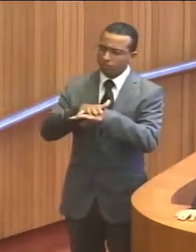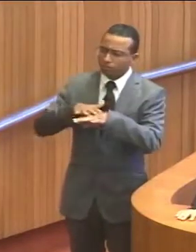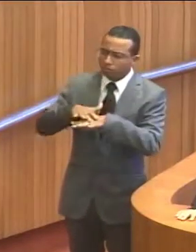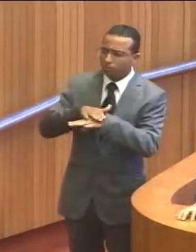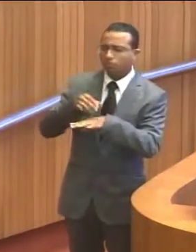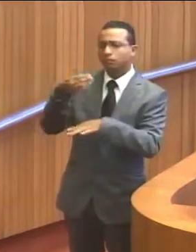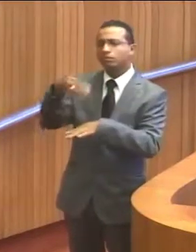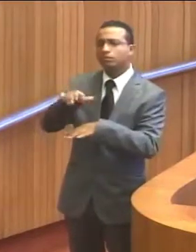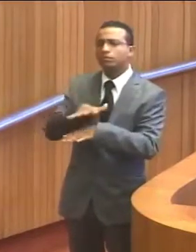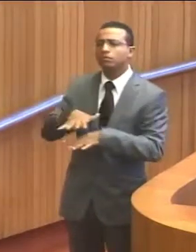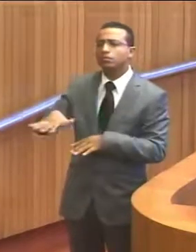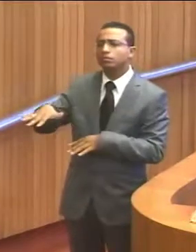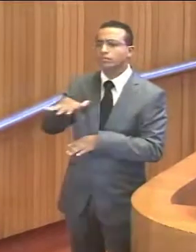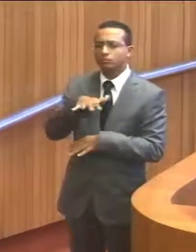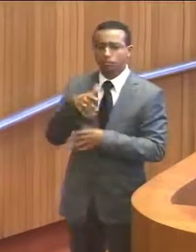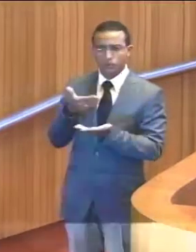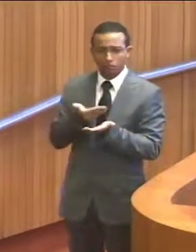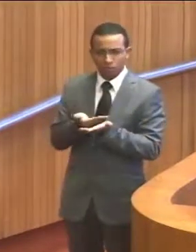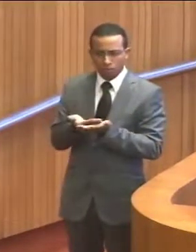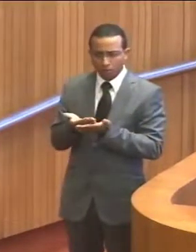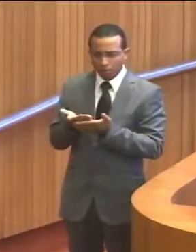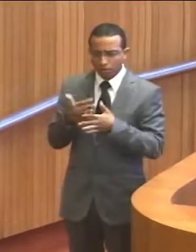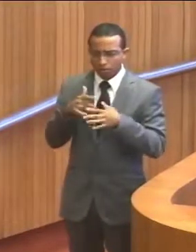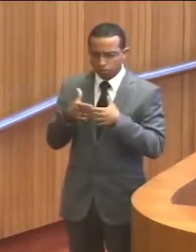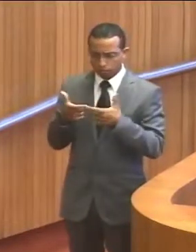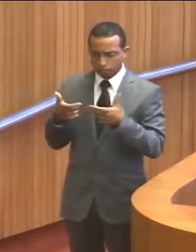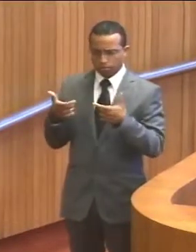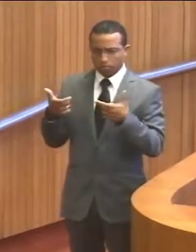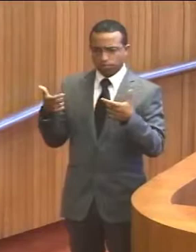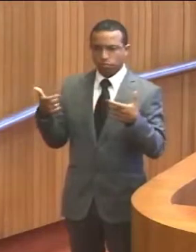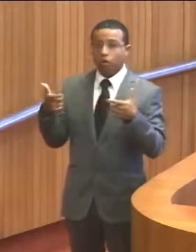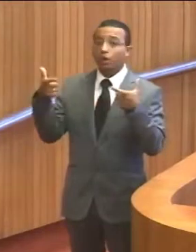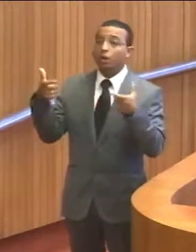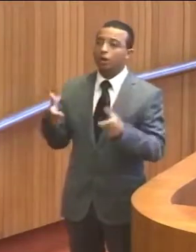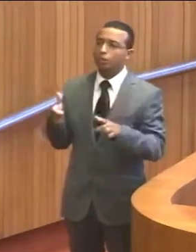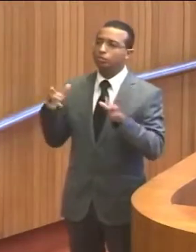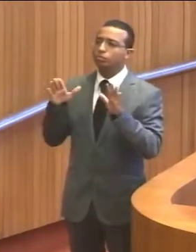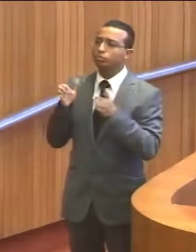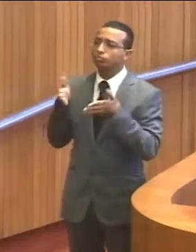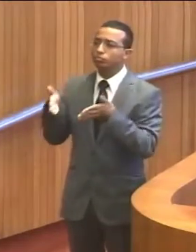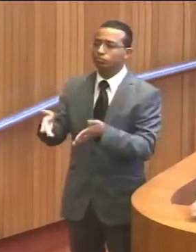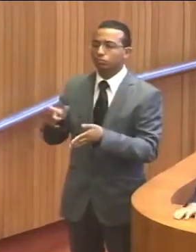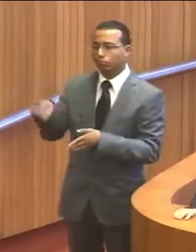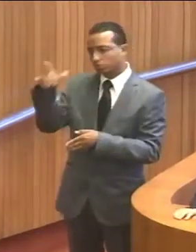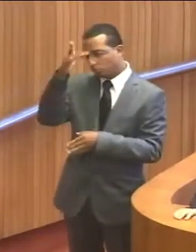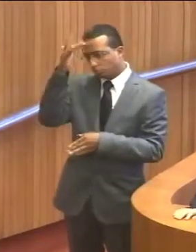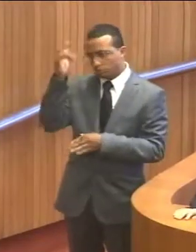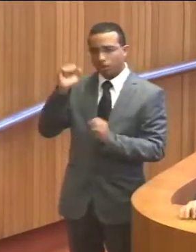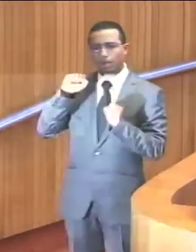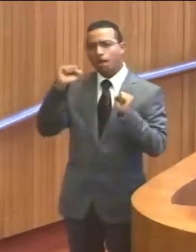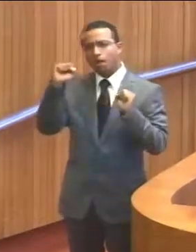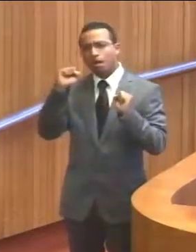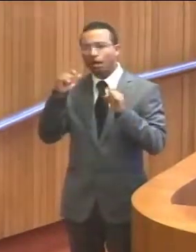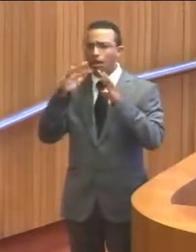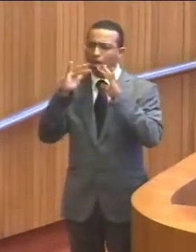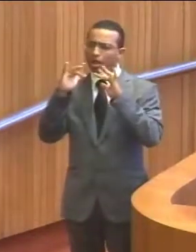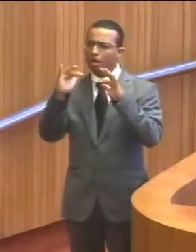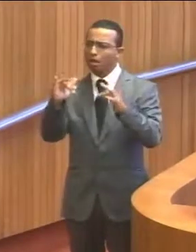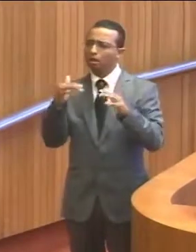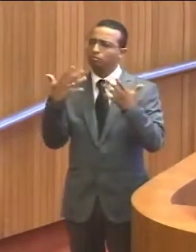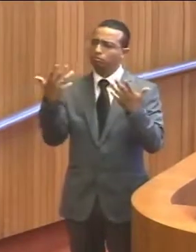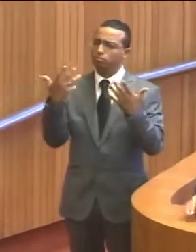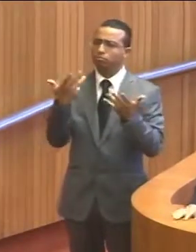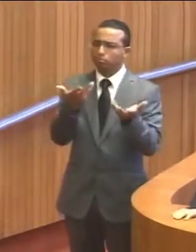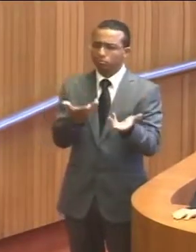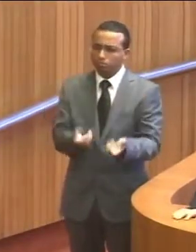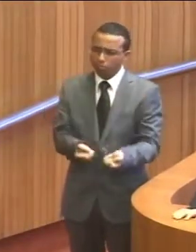Um movimento que ganha cor, que cresce, e onde chega é aclamado, onde chega é